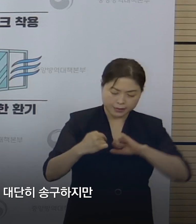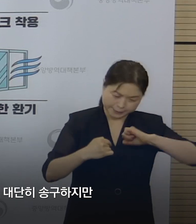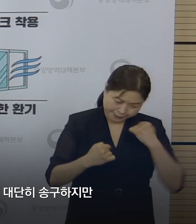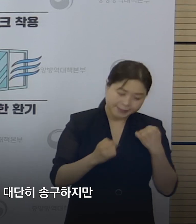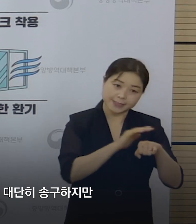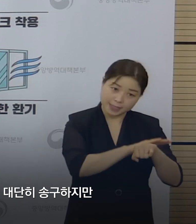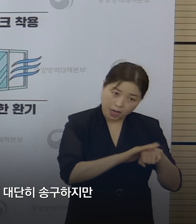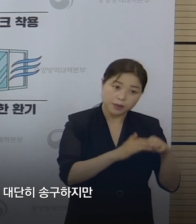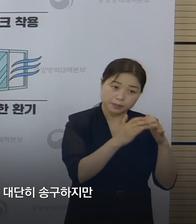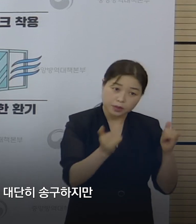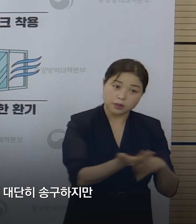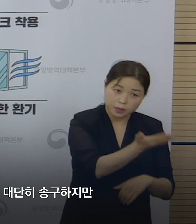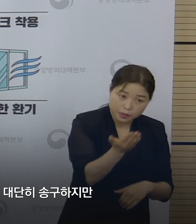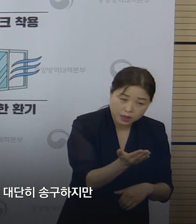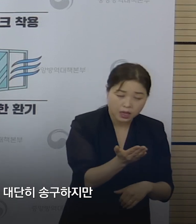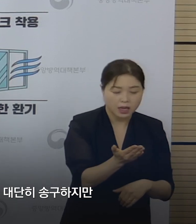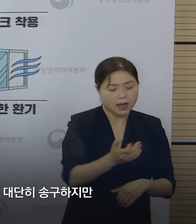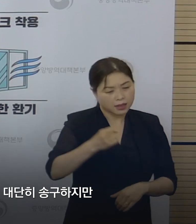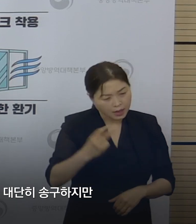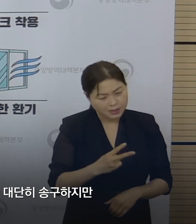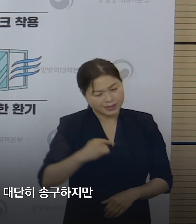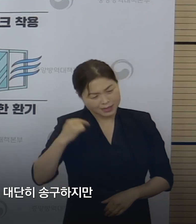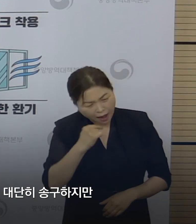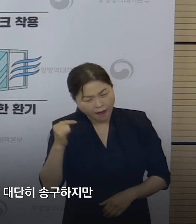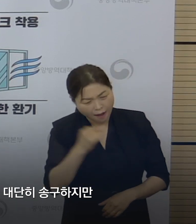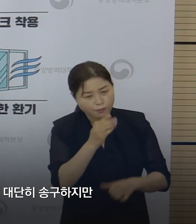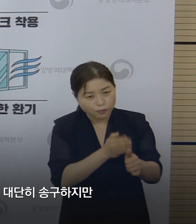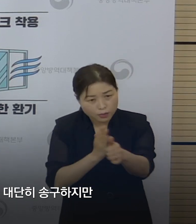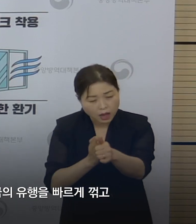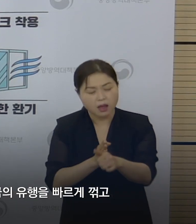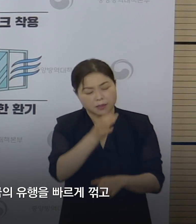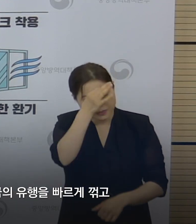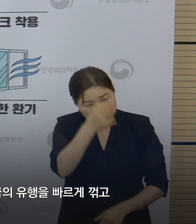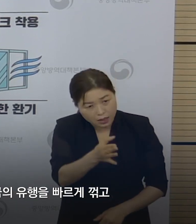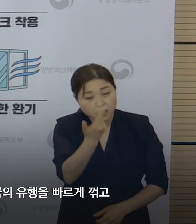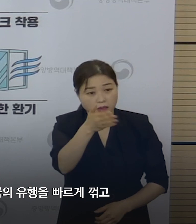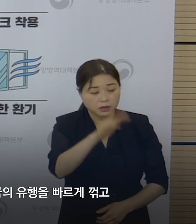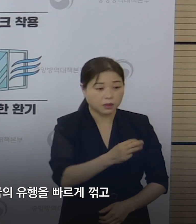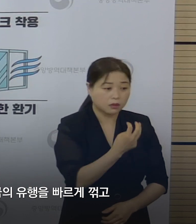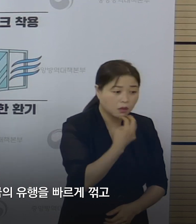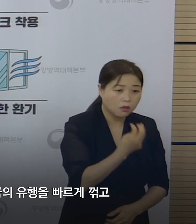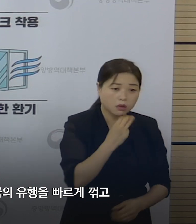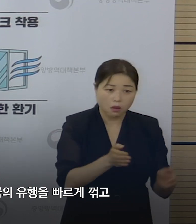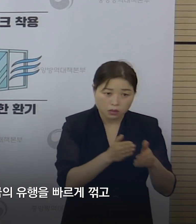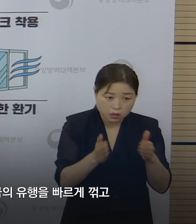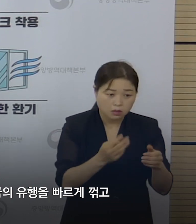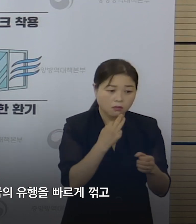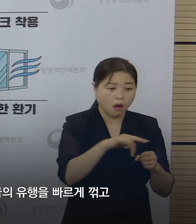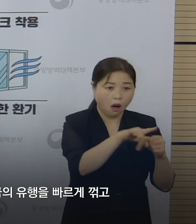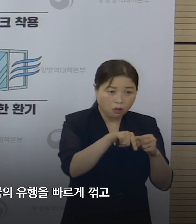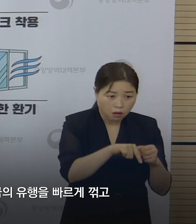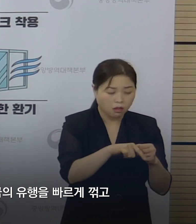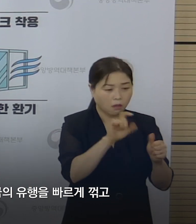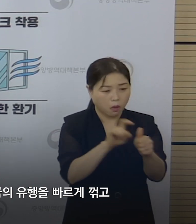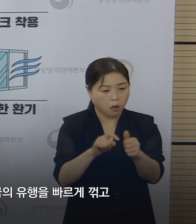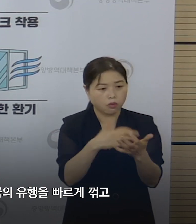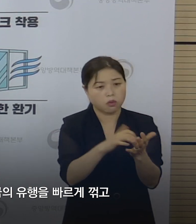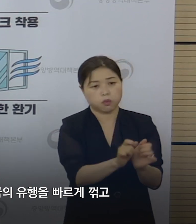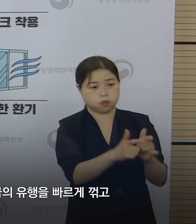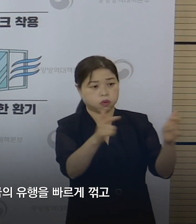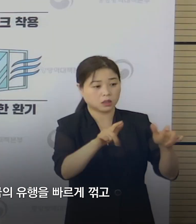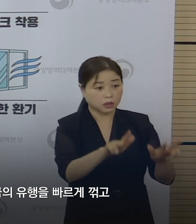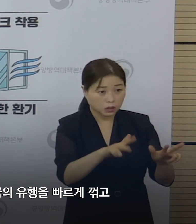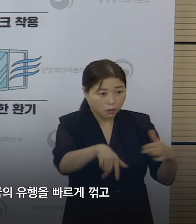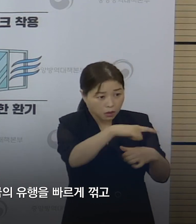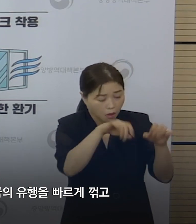또다시 방역 강화를 요청드려 대단히 송구하지만 서울, 경기 등 수도권 급증으로 시작된 지금의